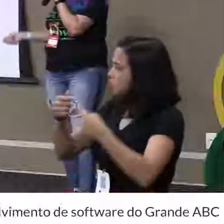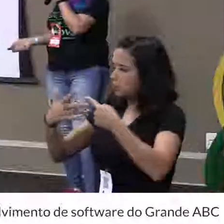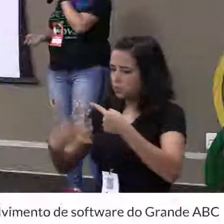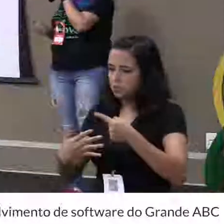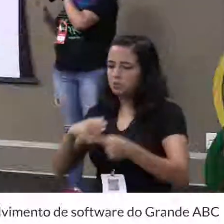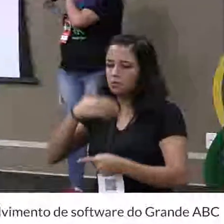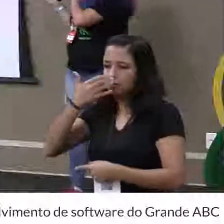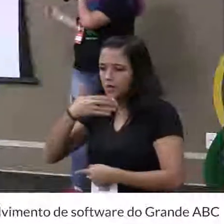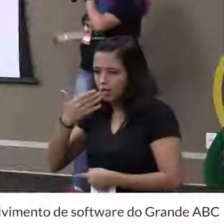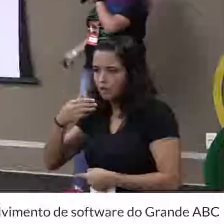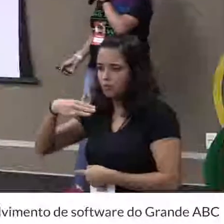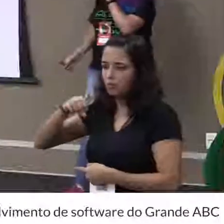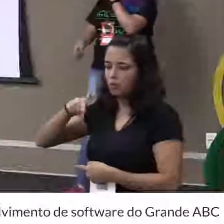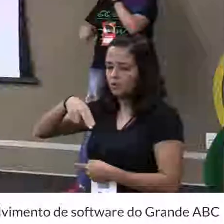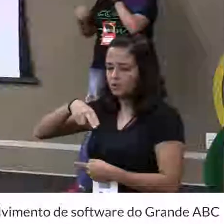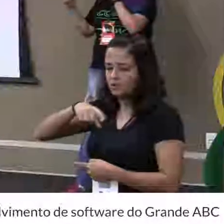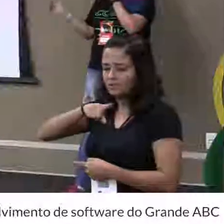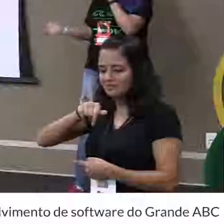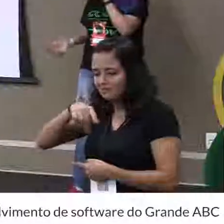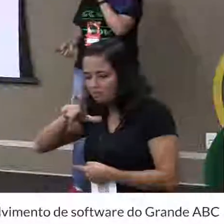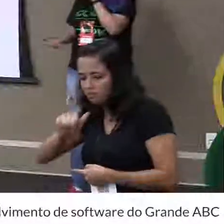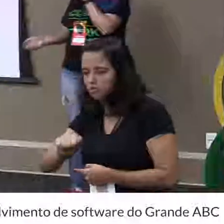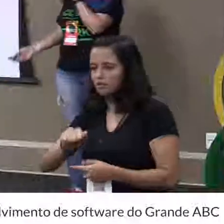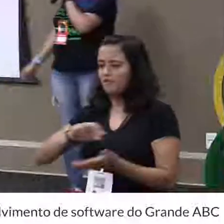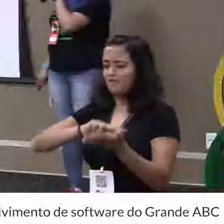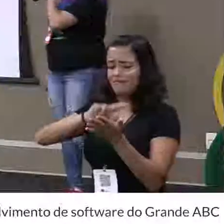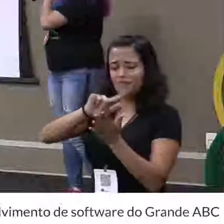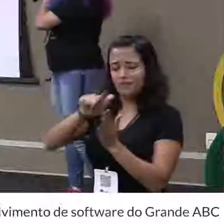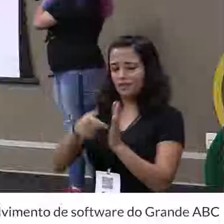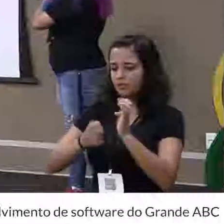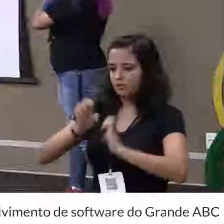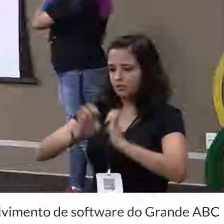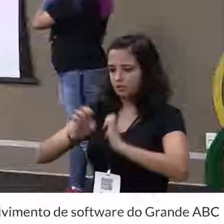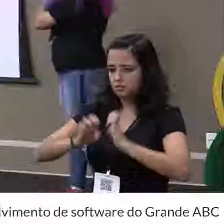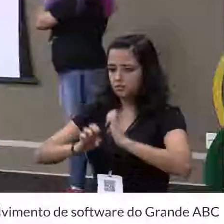Apple, Mozilla, Microsoft, várias outras.